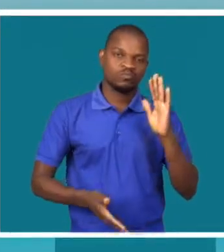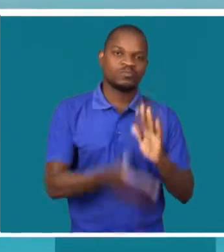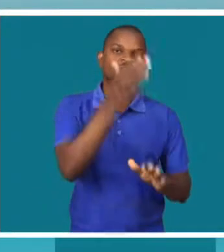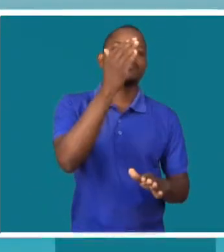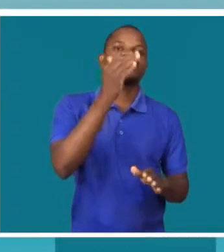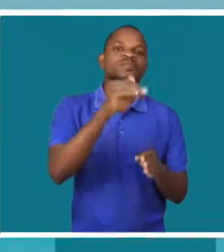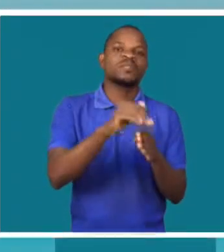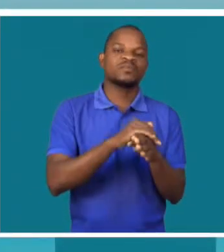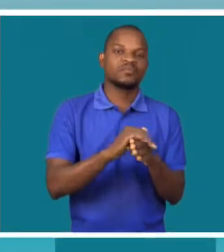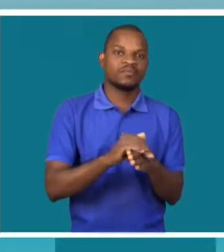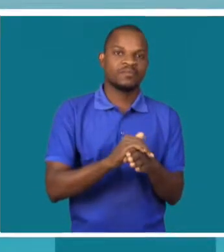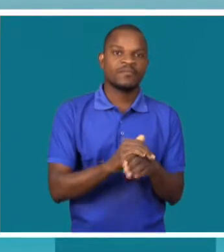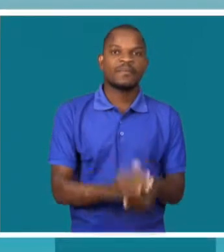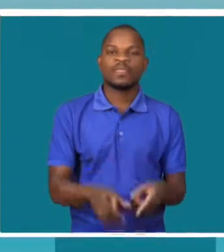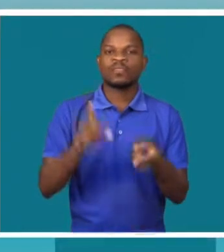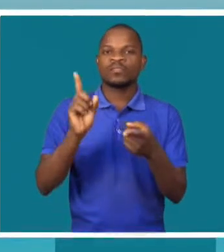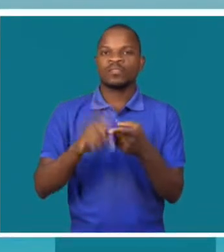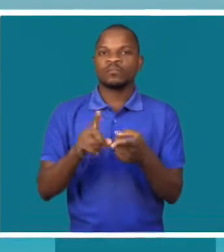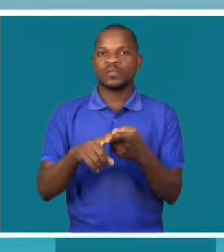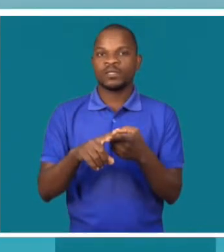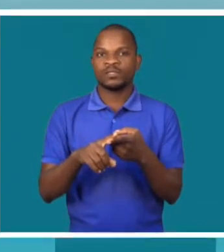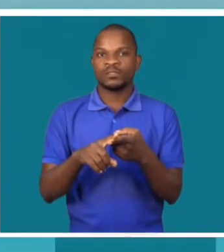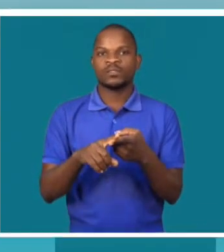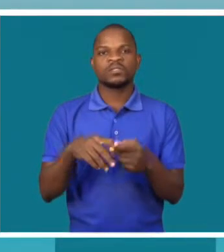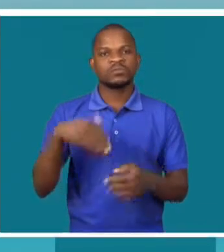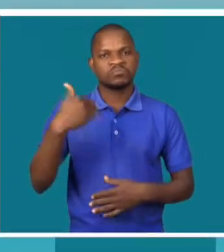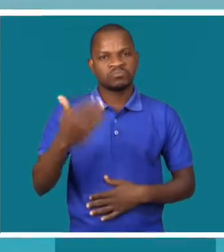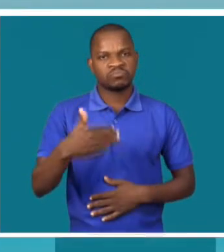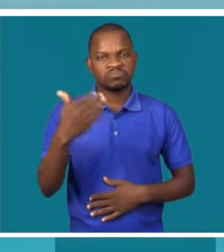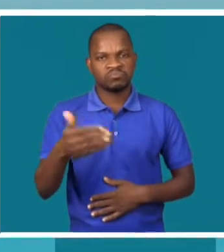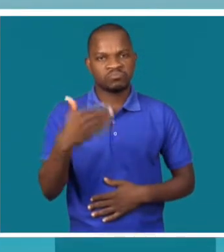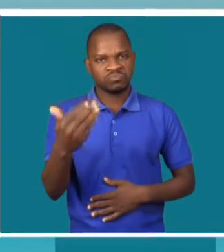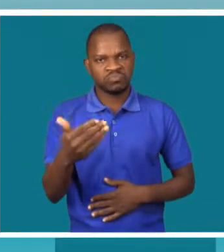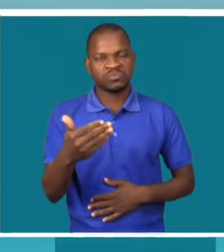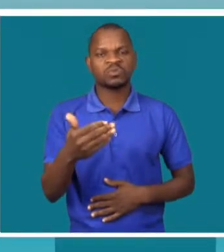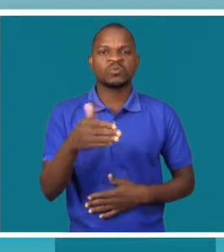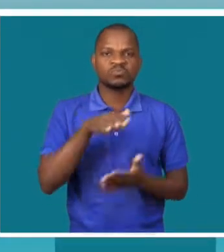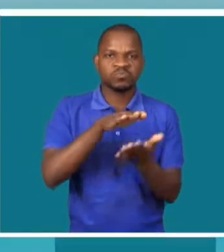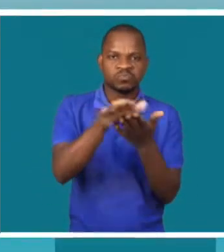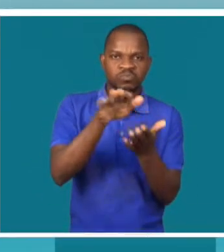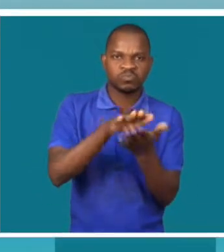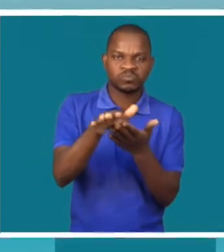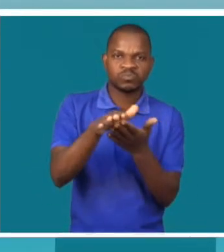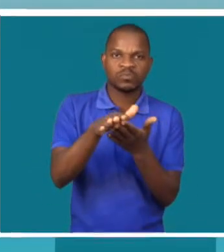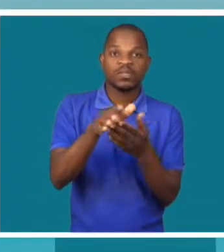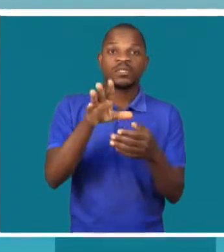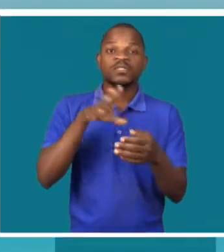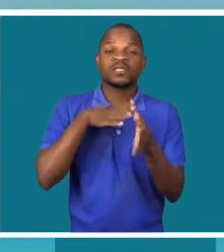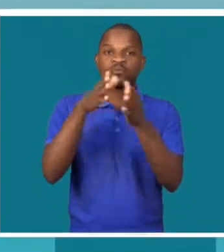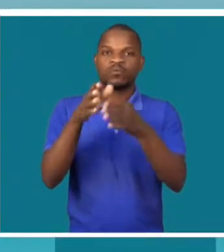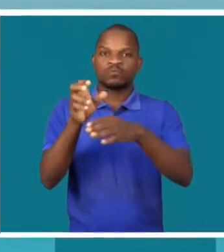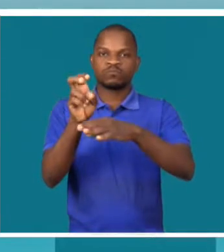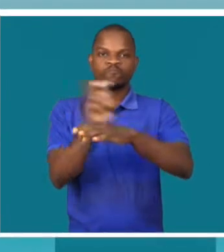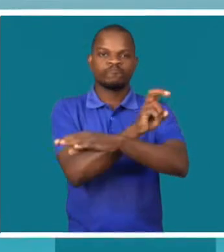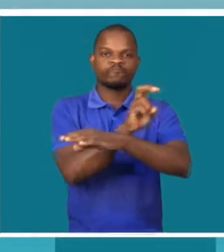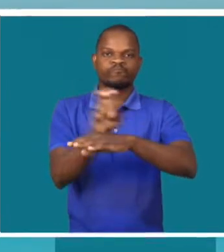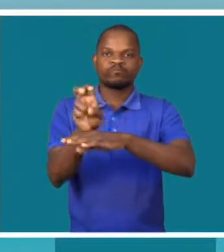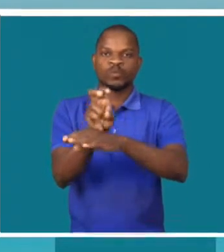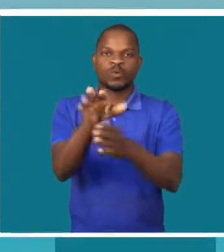inspeções individuais das áreas de saúde, de segurança do meio ambiente e inspeções conjuntas para averiguar. Caso